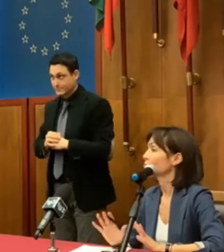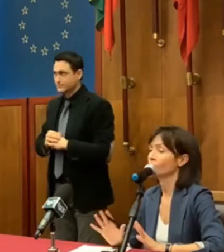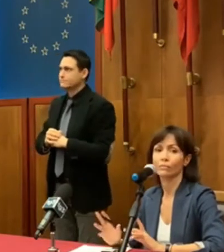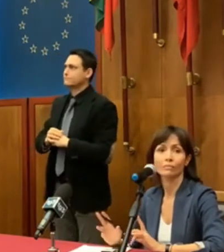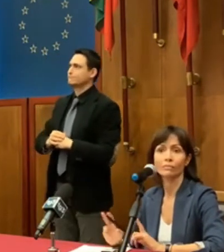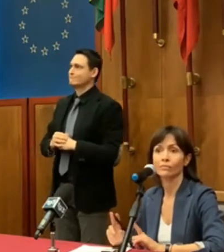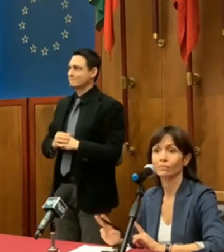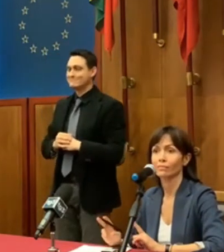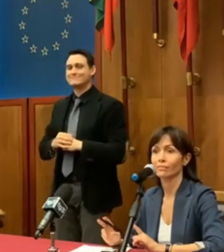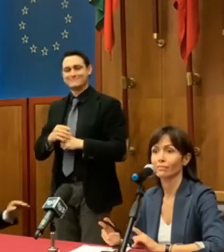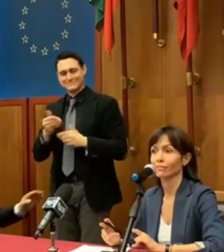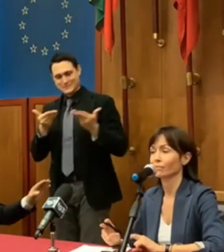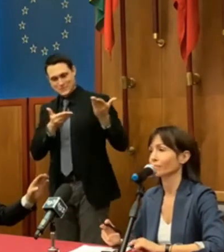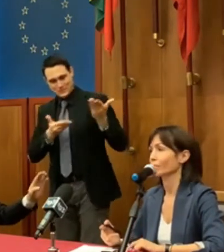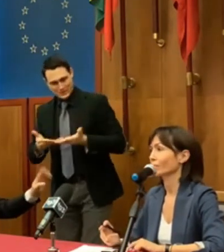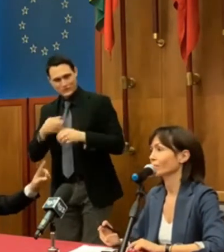Benvenuta, signor Ministro.